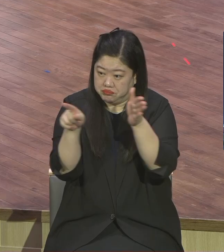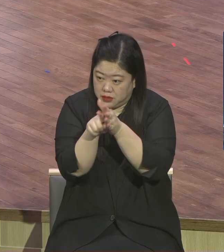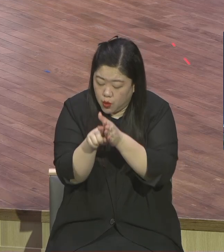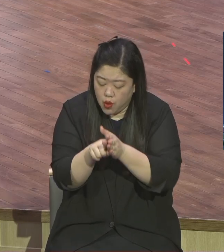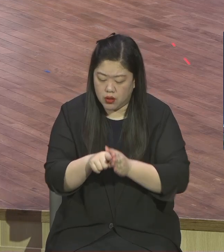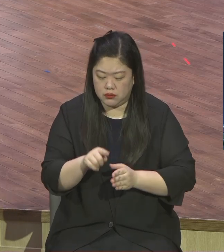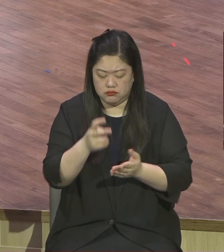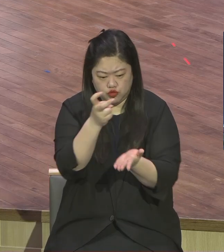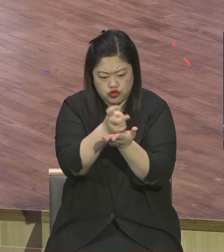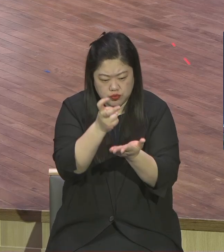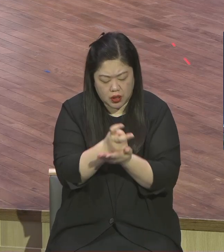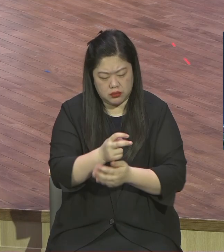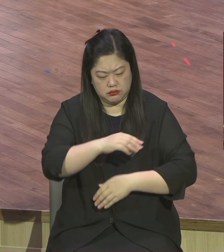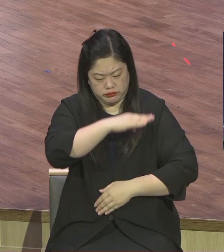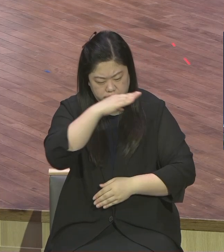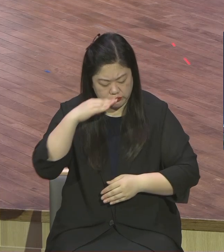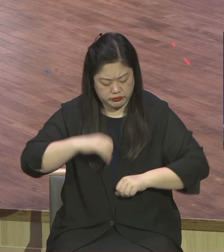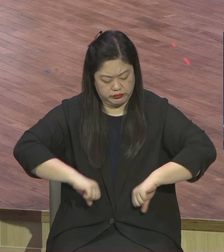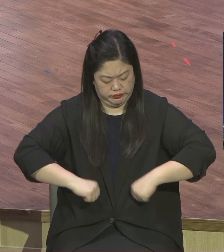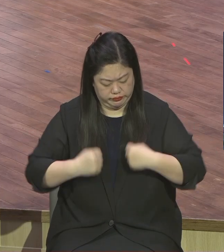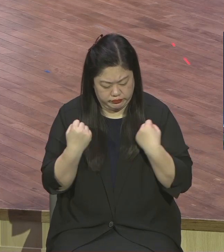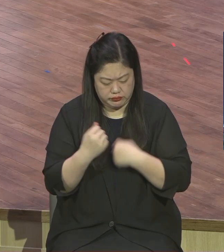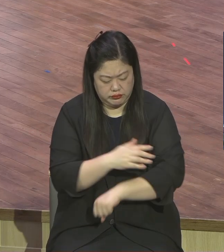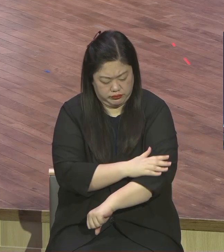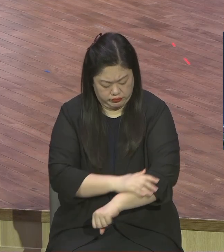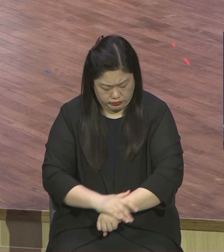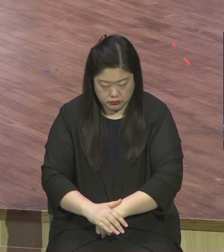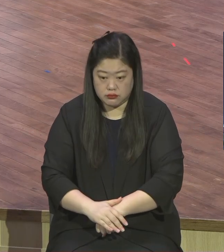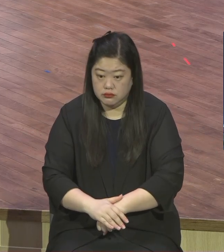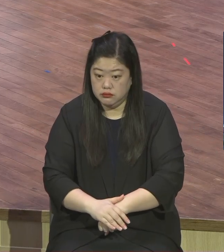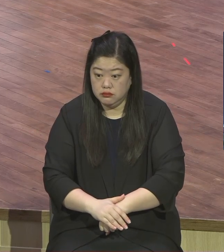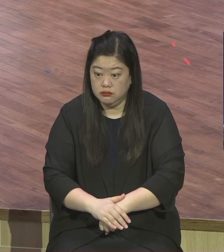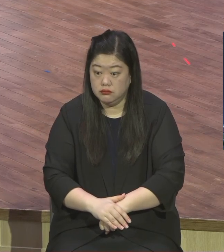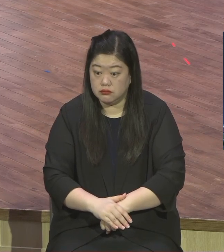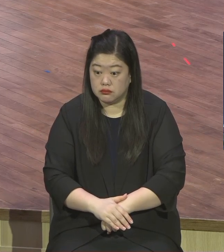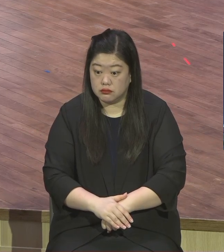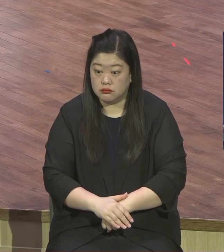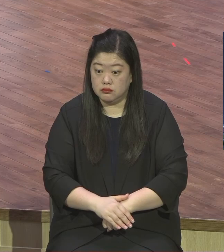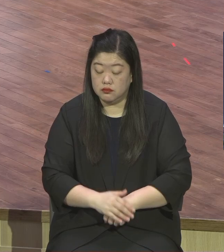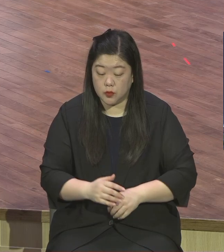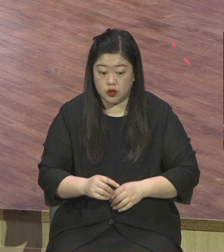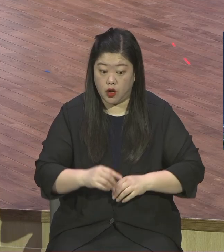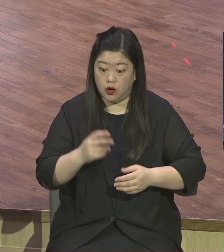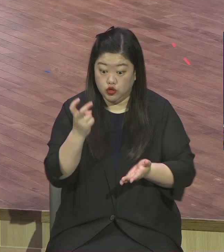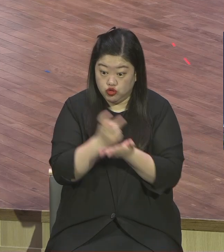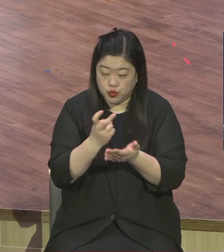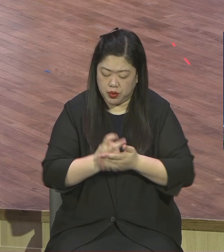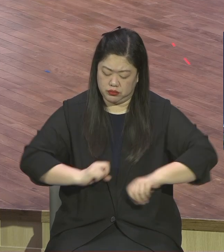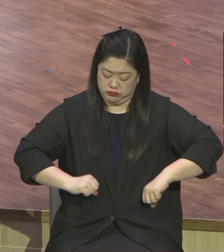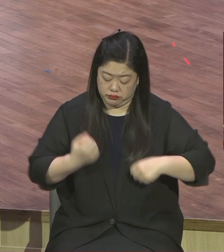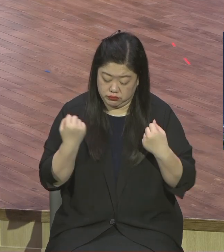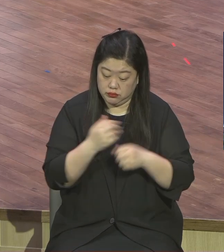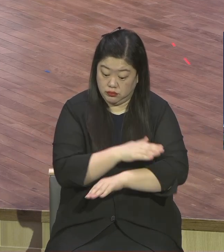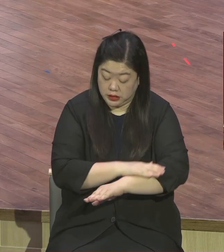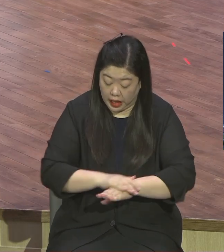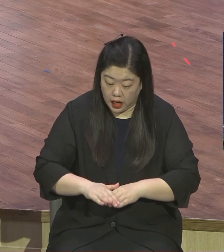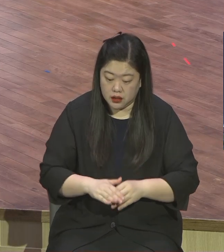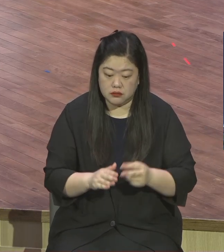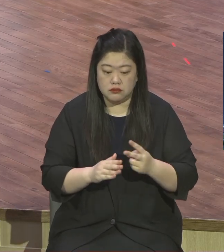청년이에요. 흠잡을 데가 없는 청년 자신감이 꽉 차있어요. 19절 입제를 보면 율법 개명을 다 지켰다.